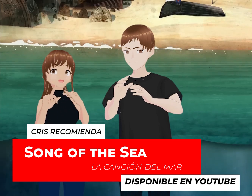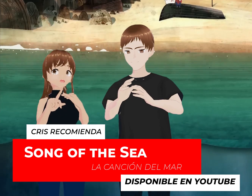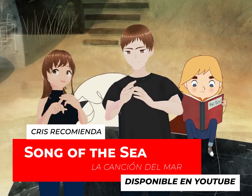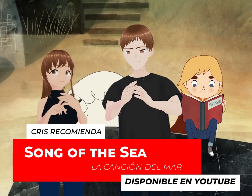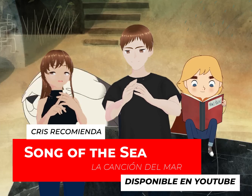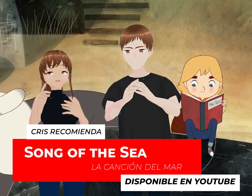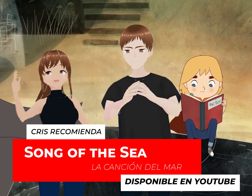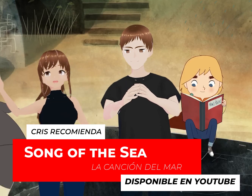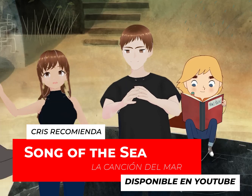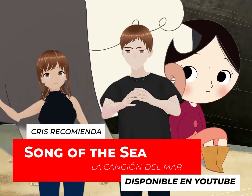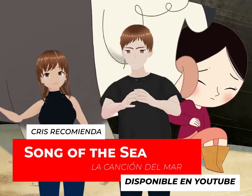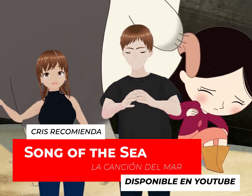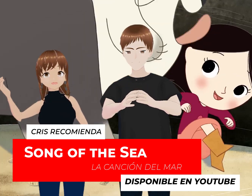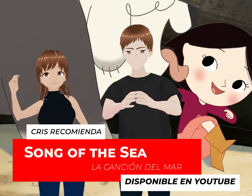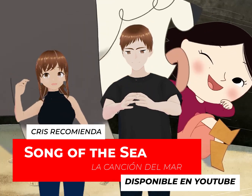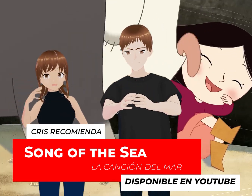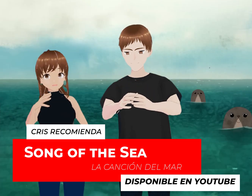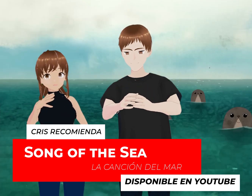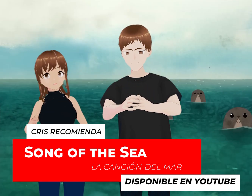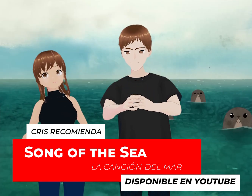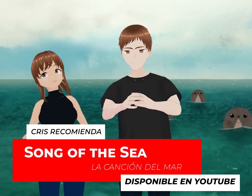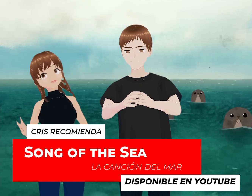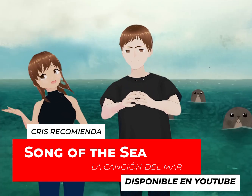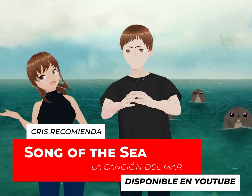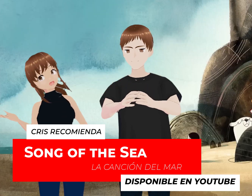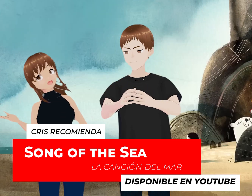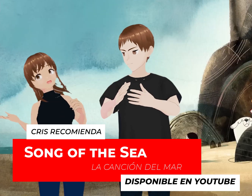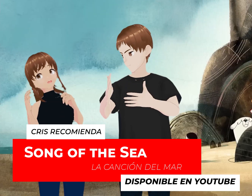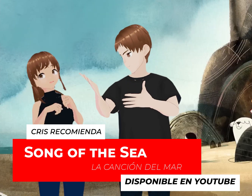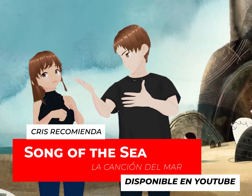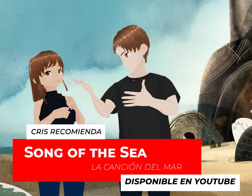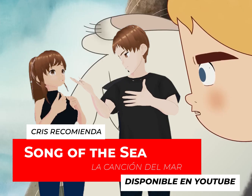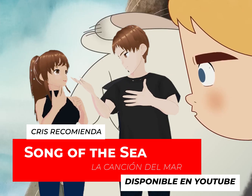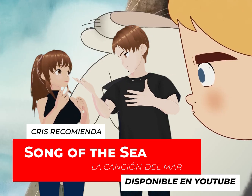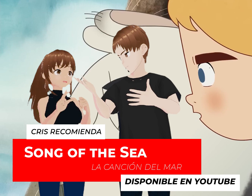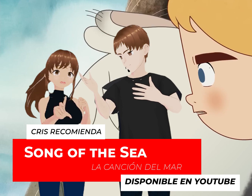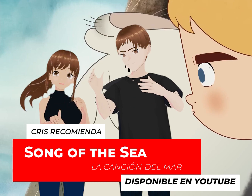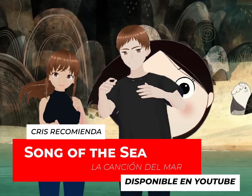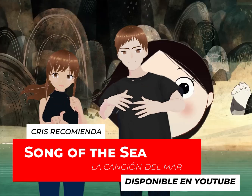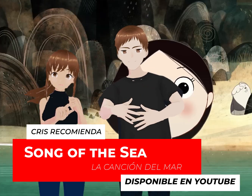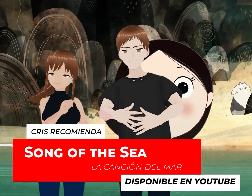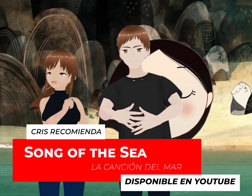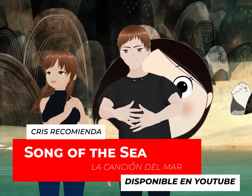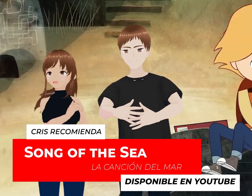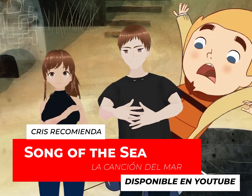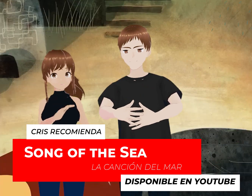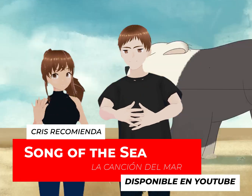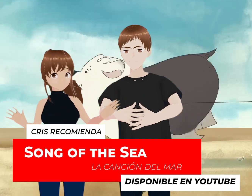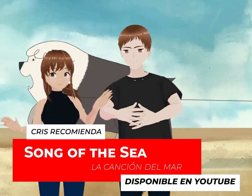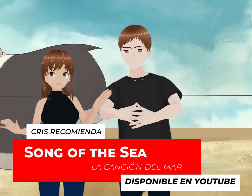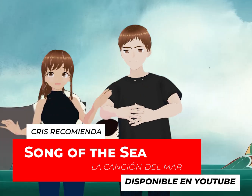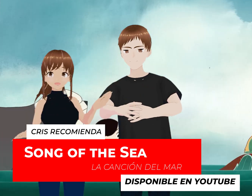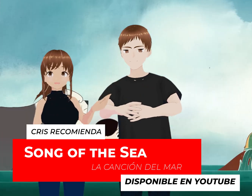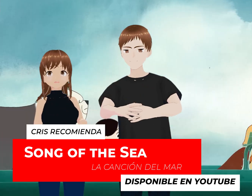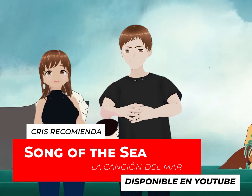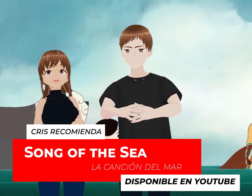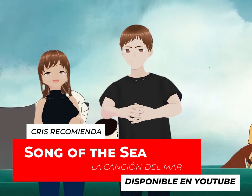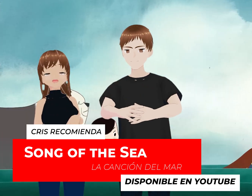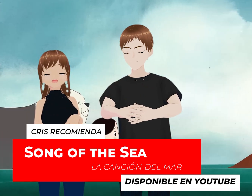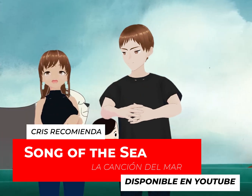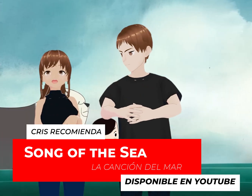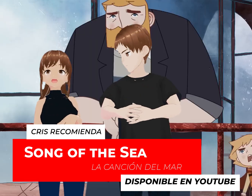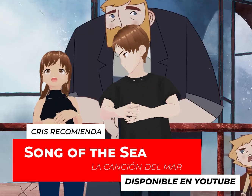Pram y en YouTube. Yo les recomiendo la opción más barata, que es YouTube, cuesta 20 pesitos, es muy fácil